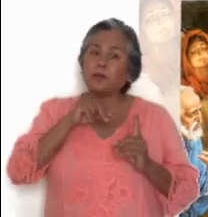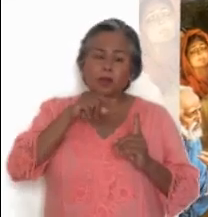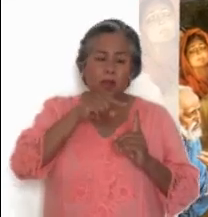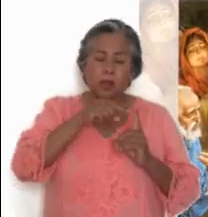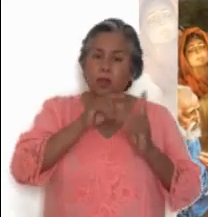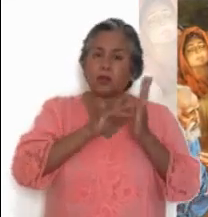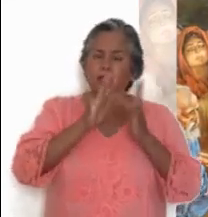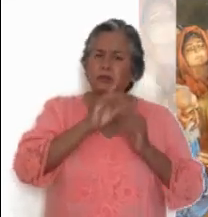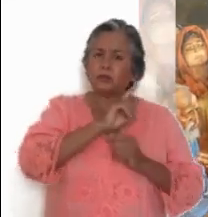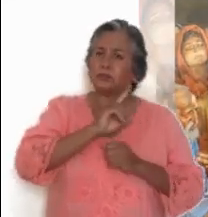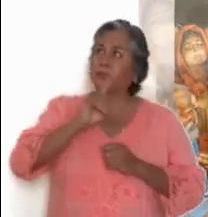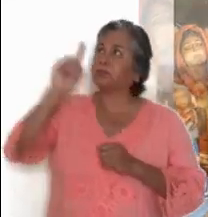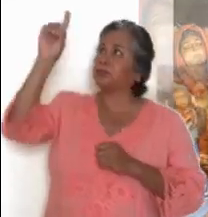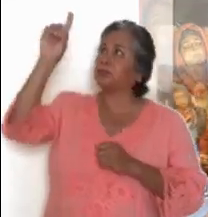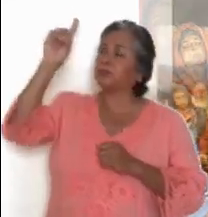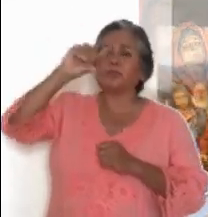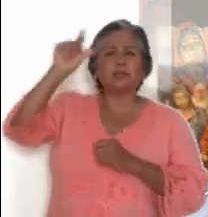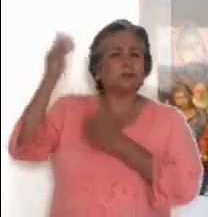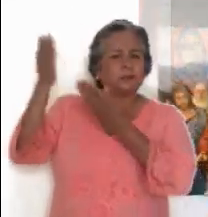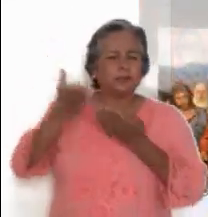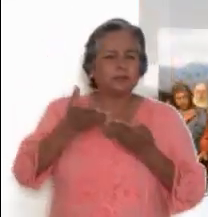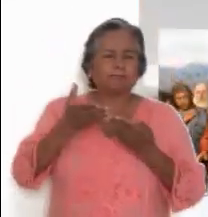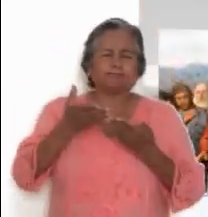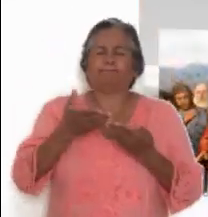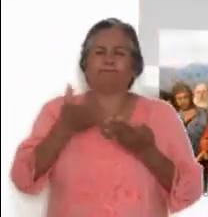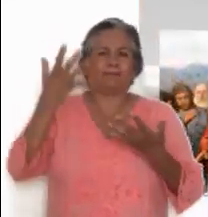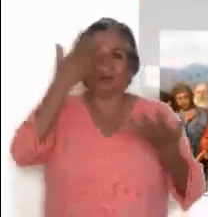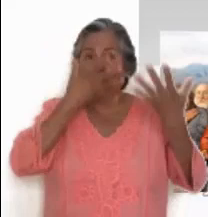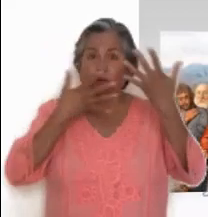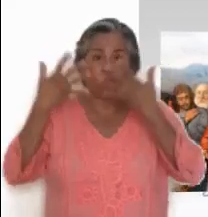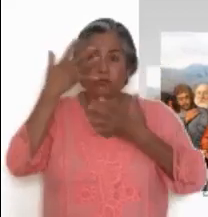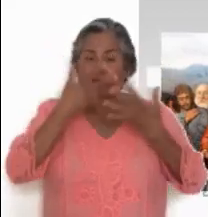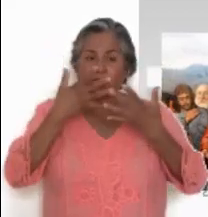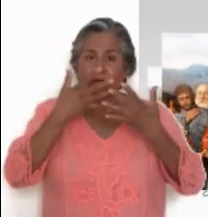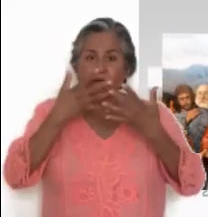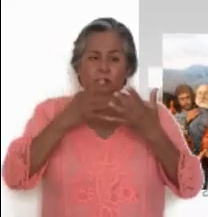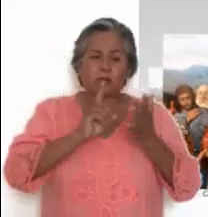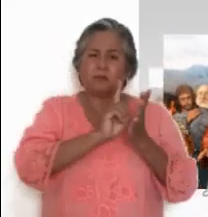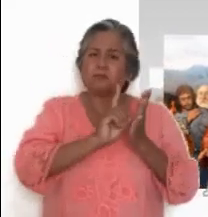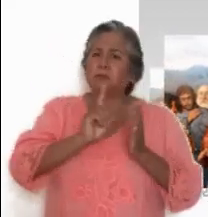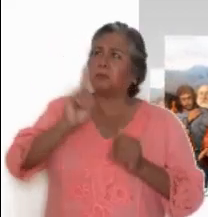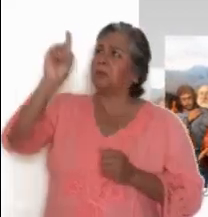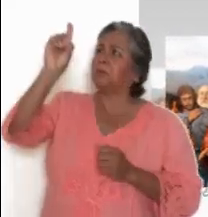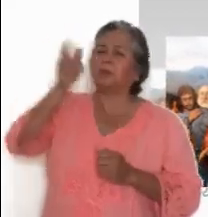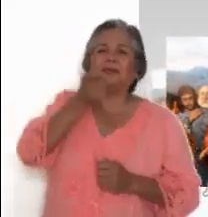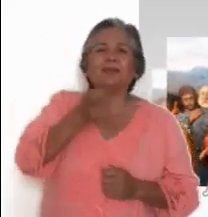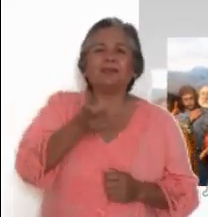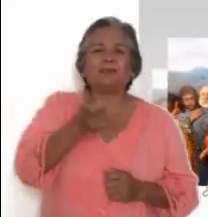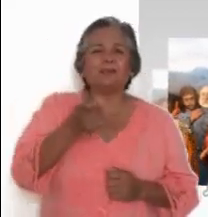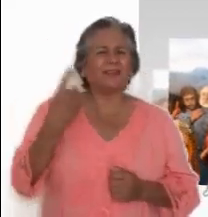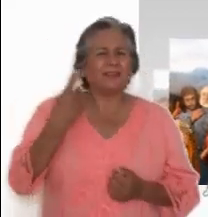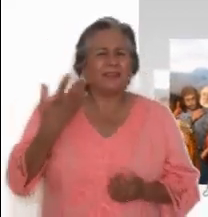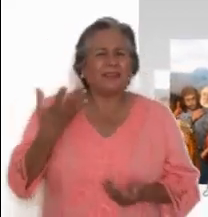dentro de otro poco me volverán a ver? Y con eso de que me voy al Padre, y se decían,